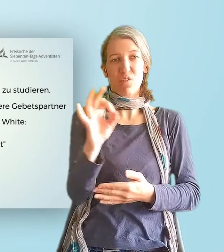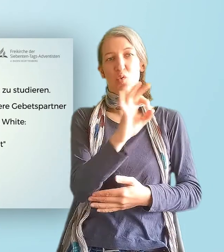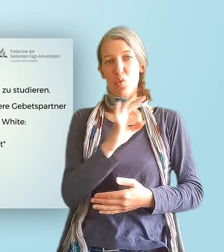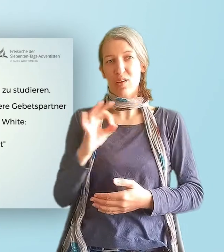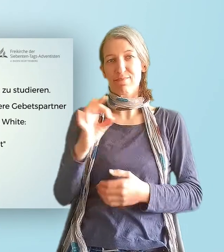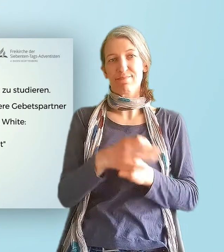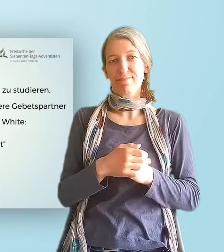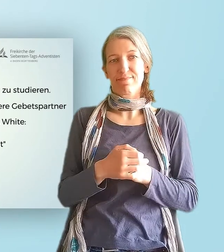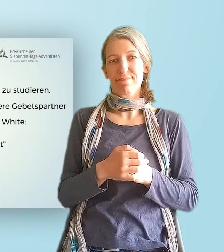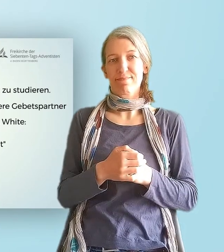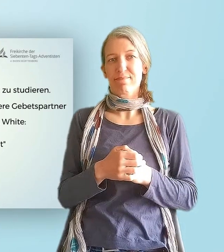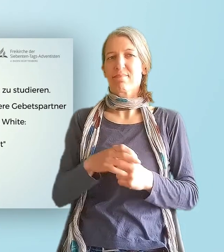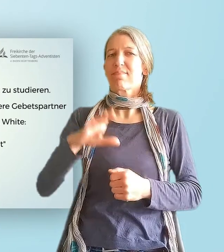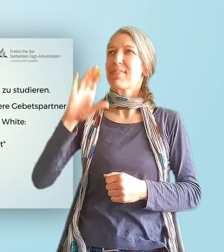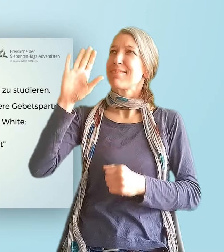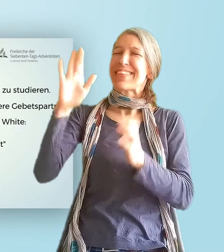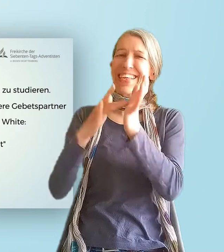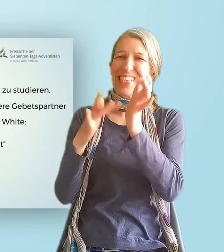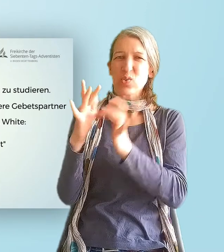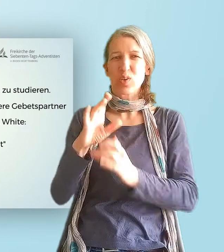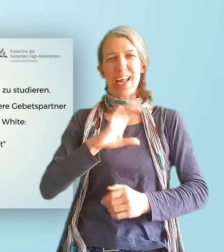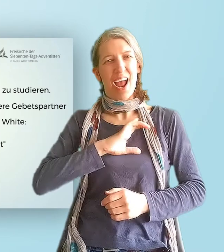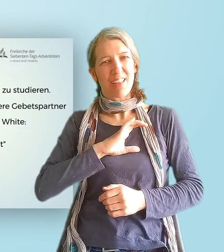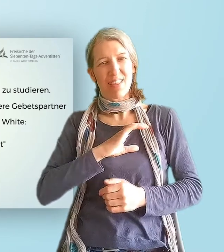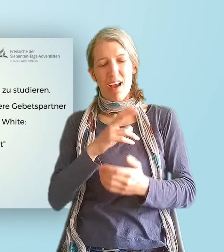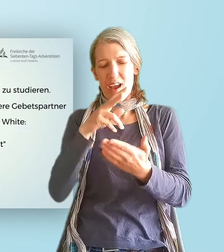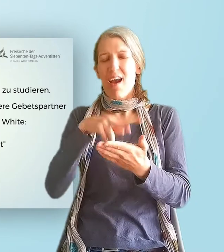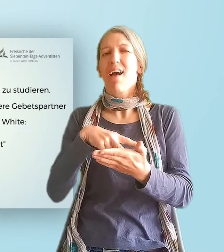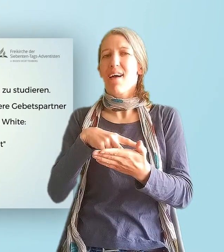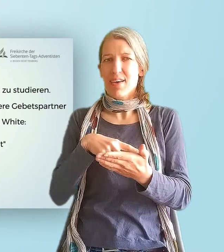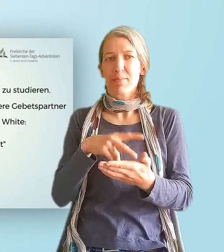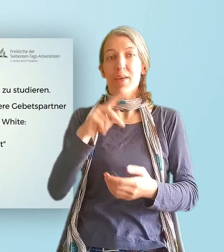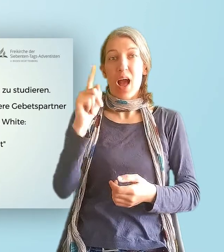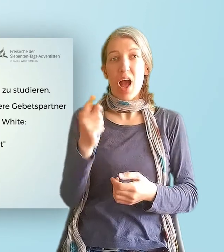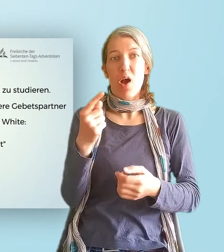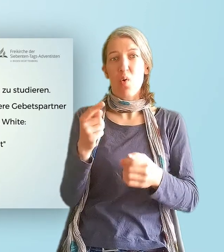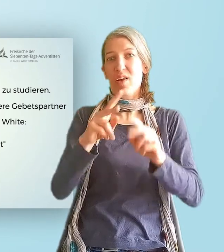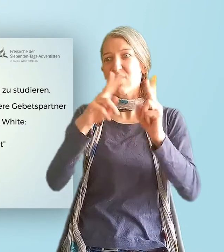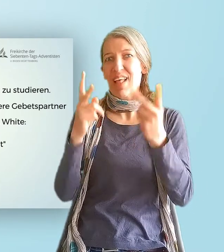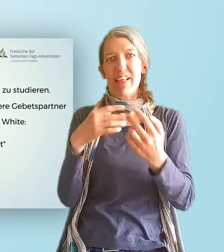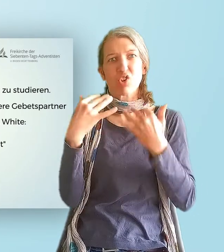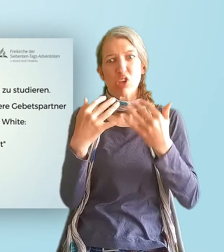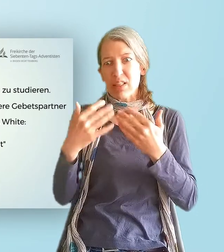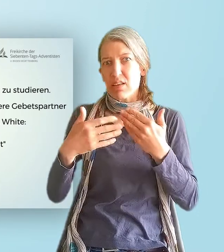uns einen tiefen Einblick in das Weltgeschehen gibt und uns hilft, die kommenden Ereignisse besser zu verstehen.